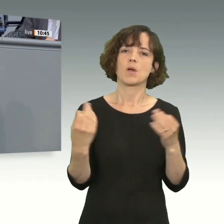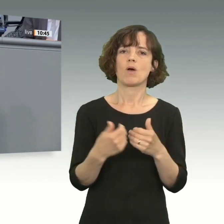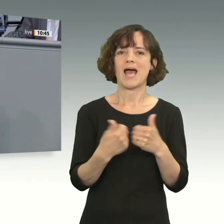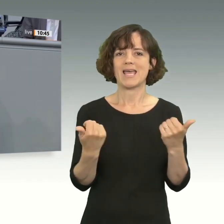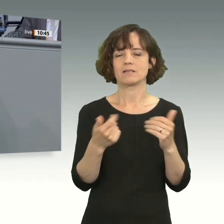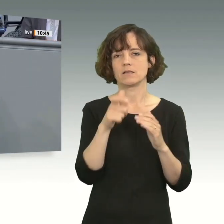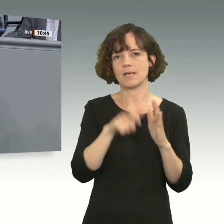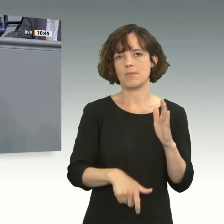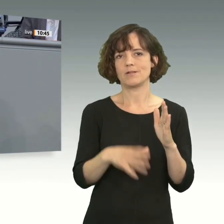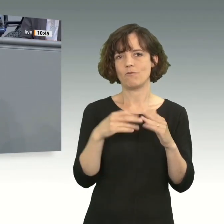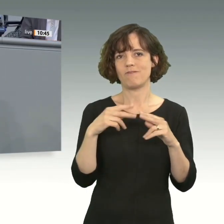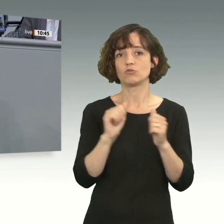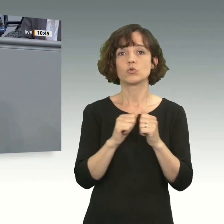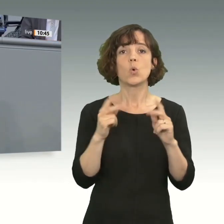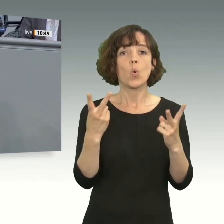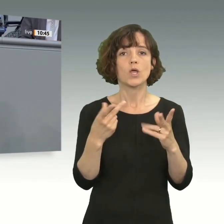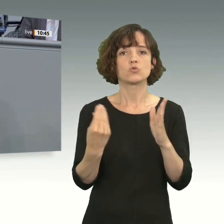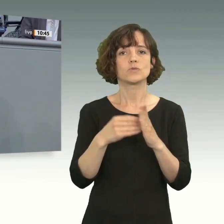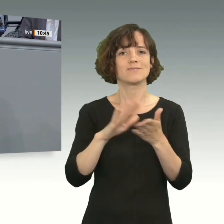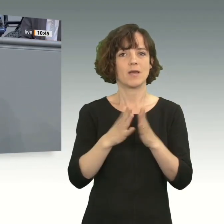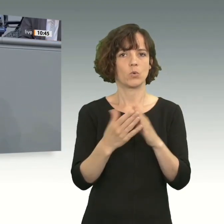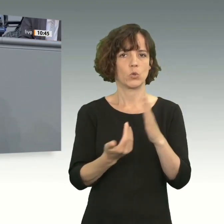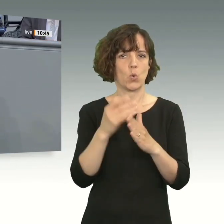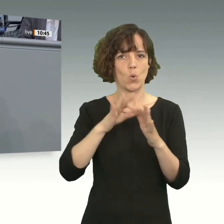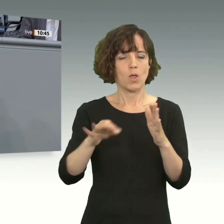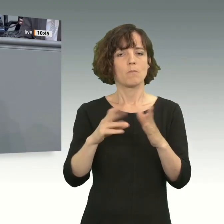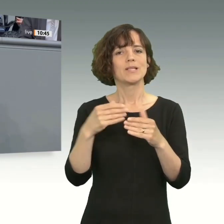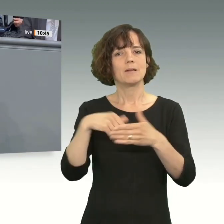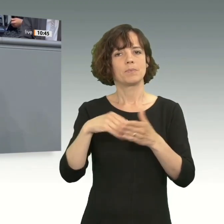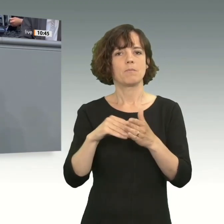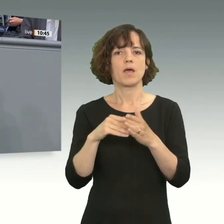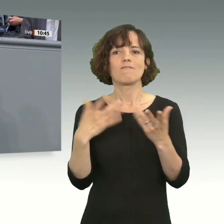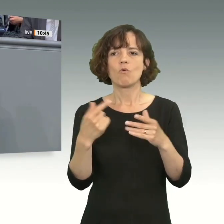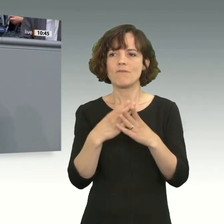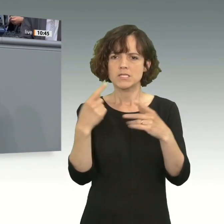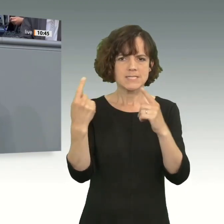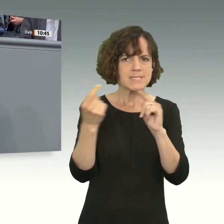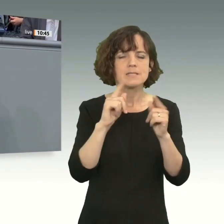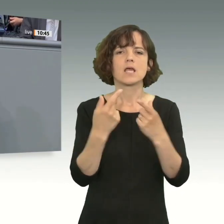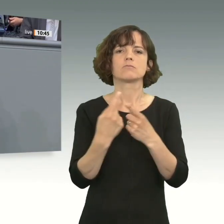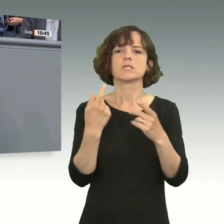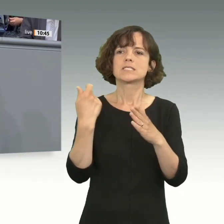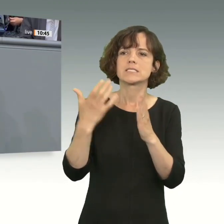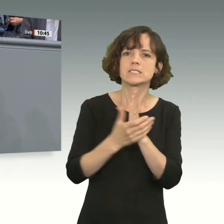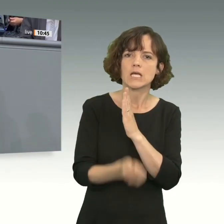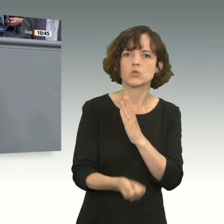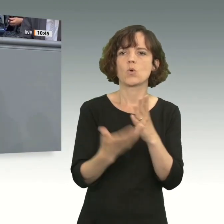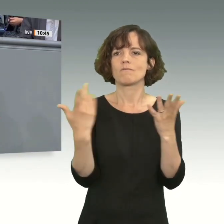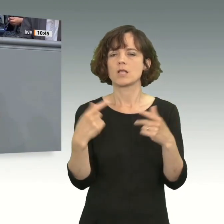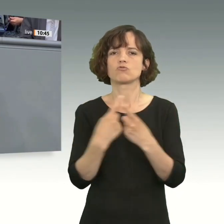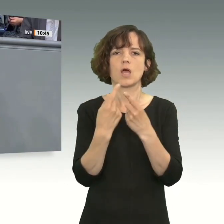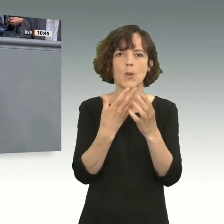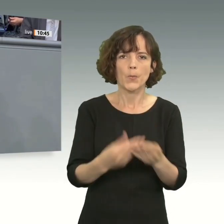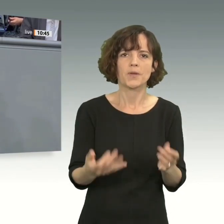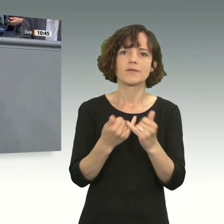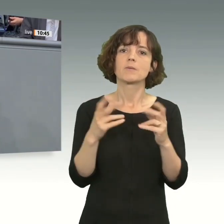Waldschutzkapitel oder eine Neufassung der Zusatzvereinbarung inklusive sanktionsbewährter Streitbelegungsmechanismen, sodass effektive Maßnahmen zum Waldschutz